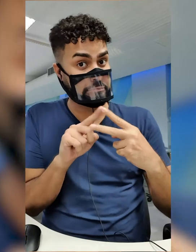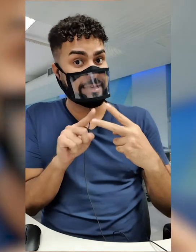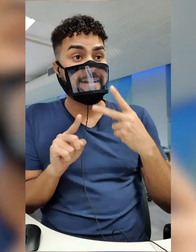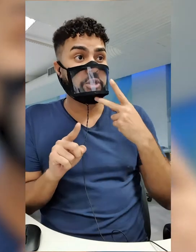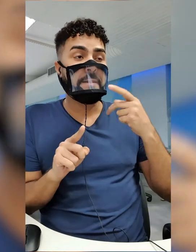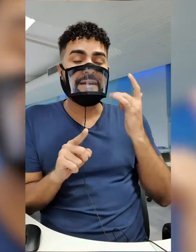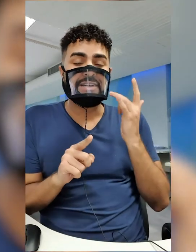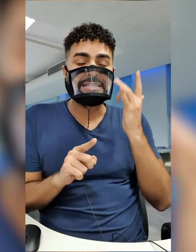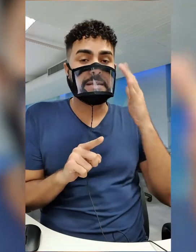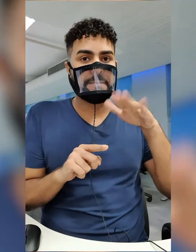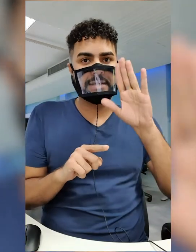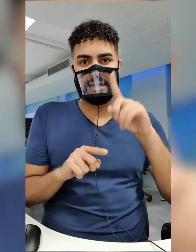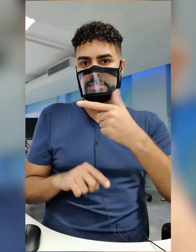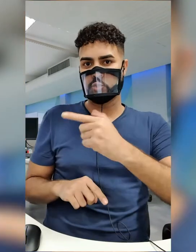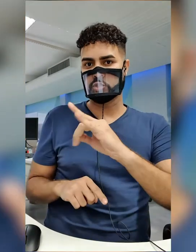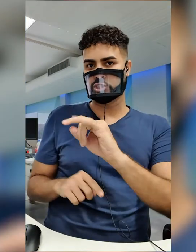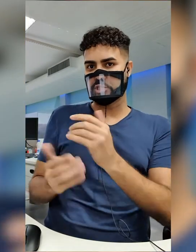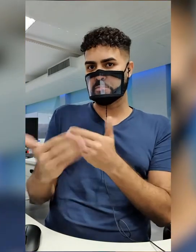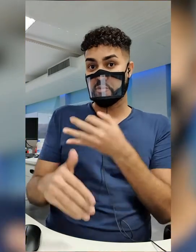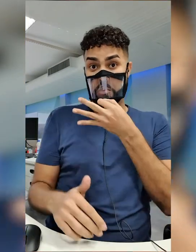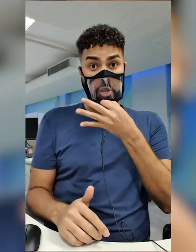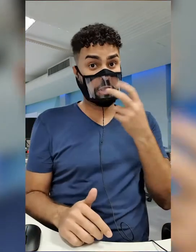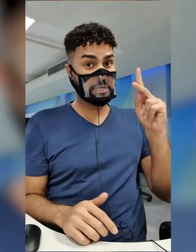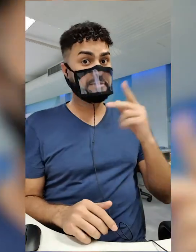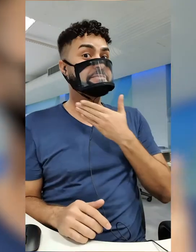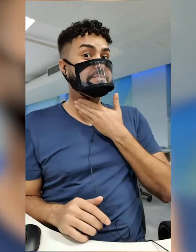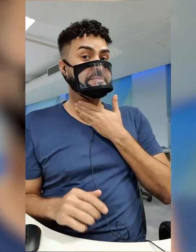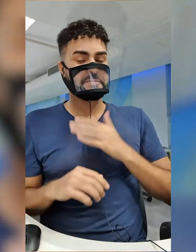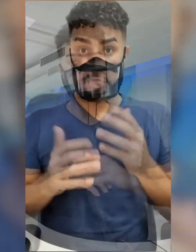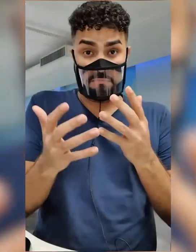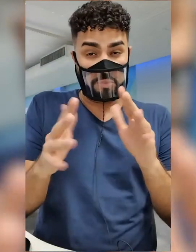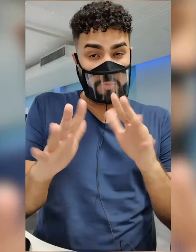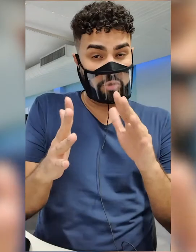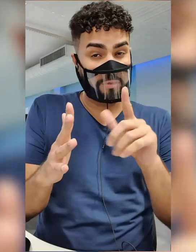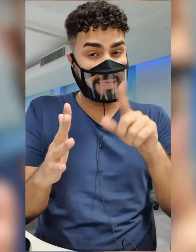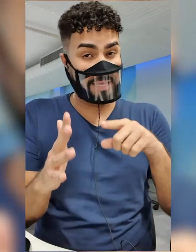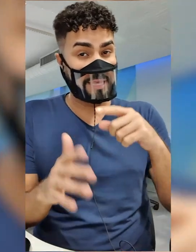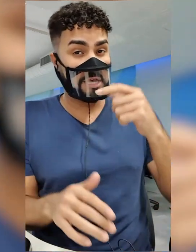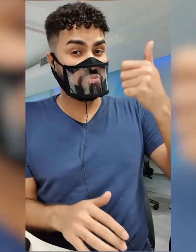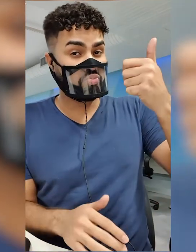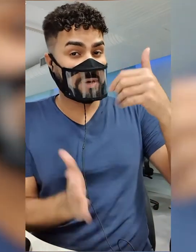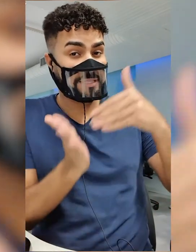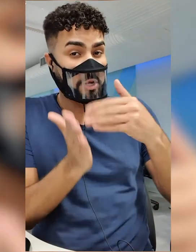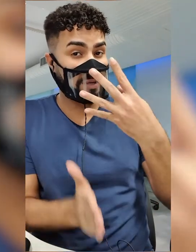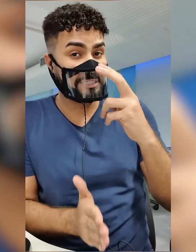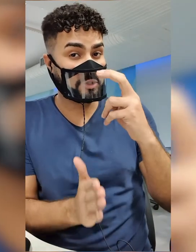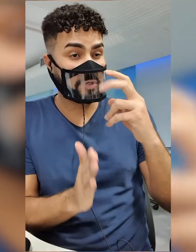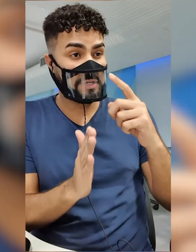facilidade com os conteúdos que são cobrados no segundo dia de prova. Pelo menos as primeiras 45 perguntas da